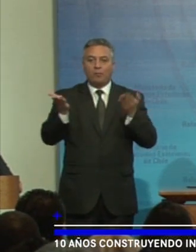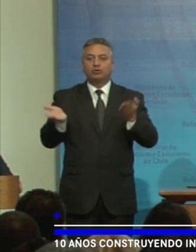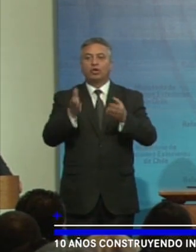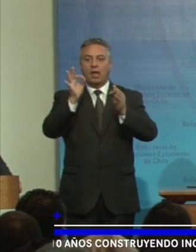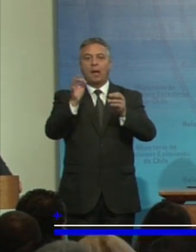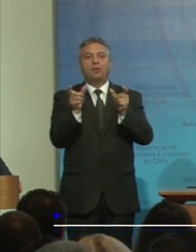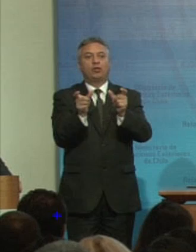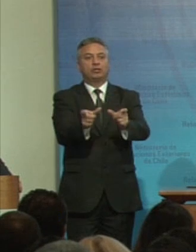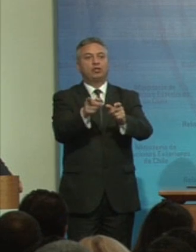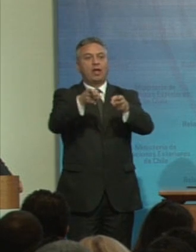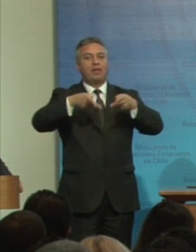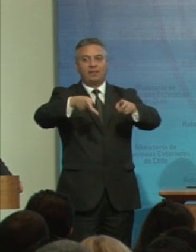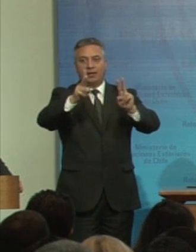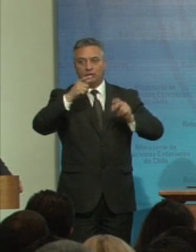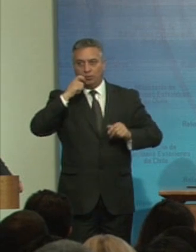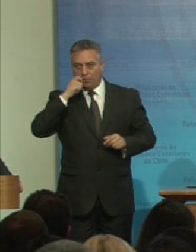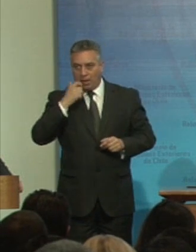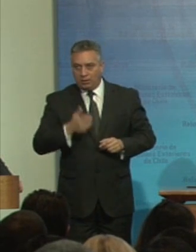de los derechos humanos